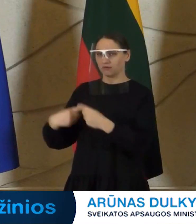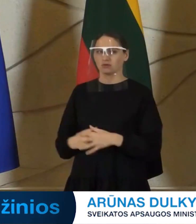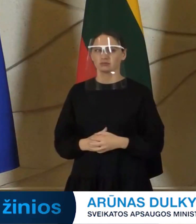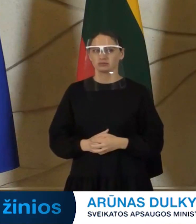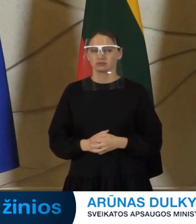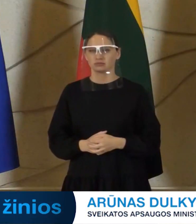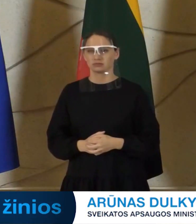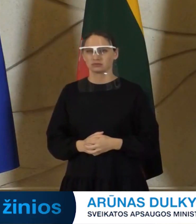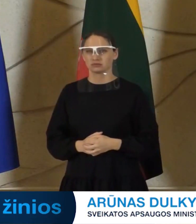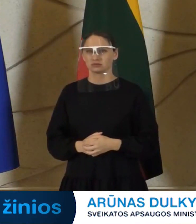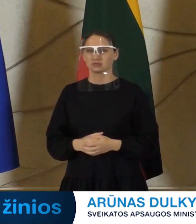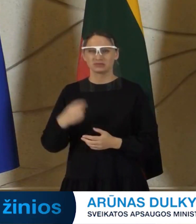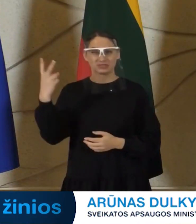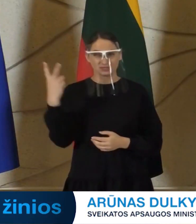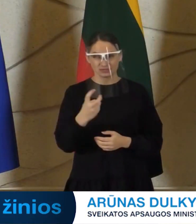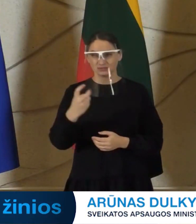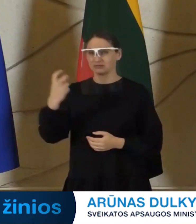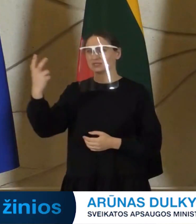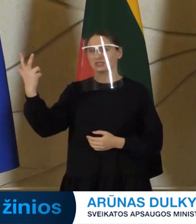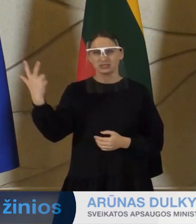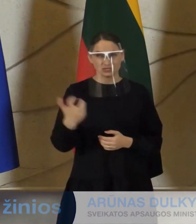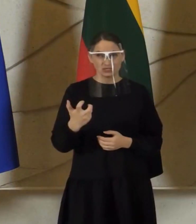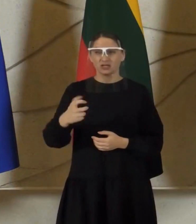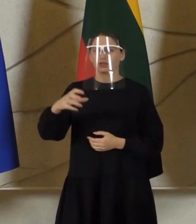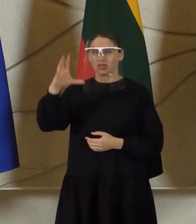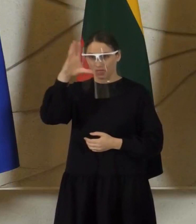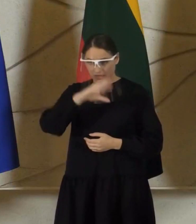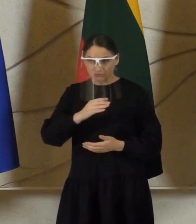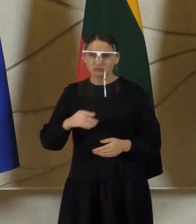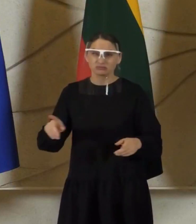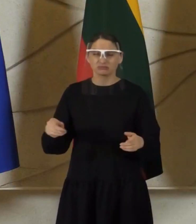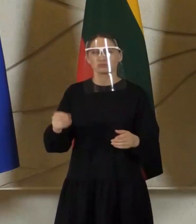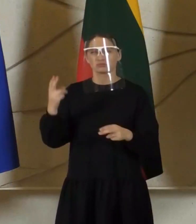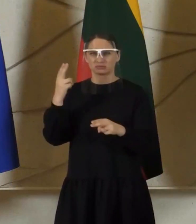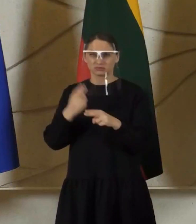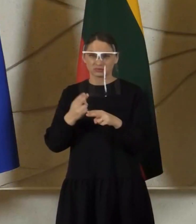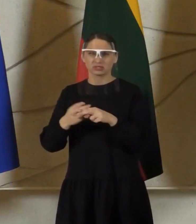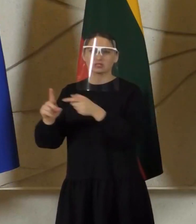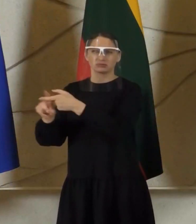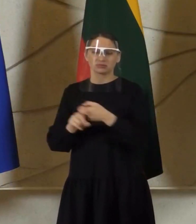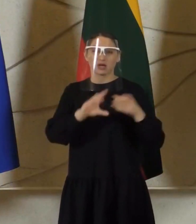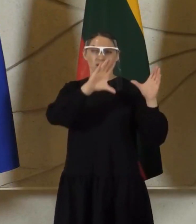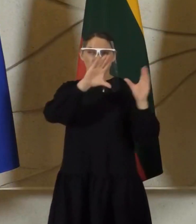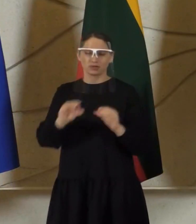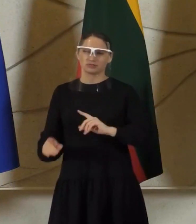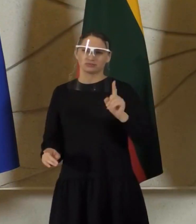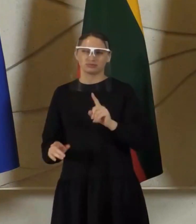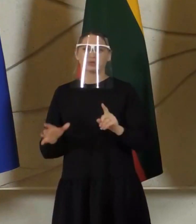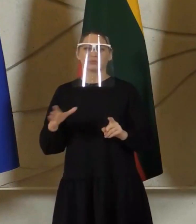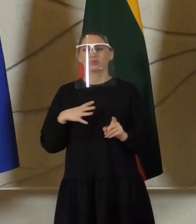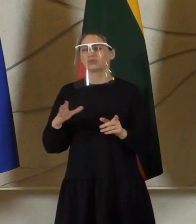dviejų, neužteks trijų savaičių, kad tie rodikliai gerėtų, nes mes turime dar pasėkmės, kurios ateina.